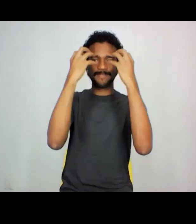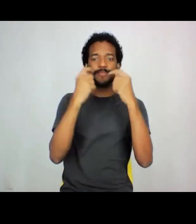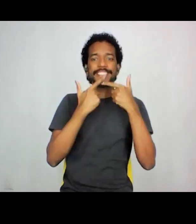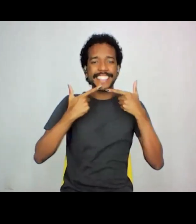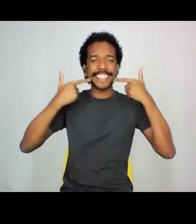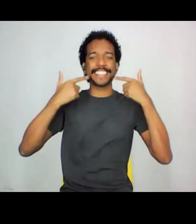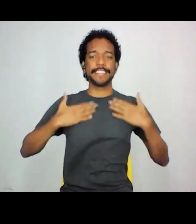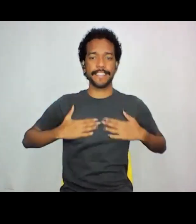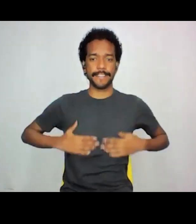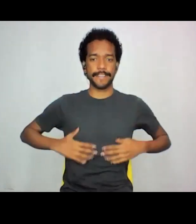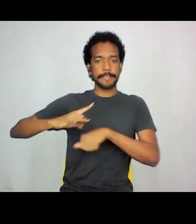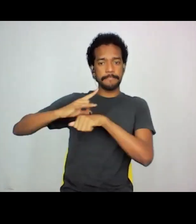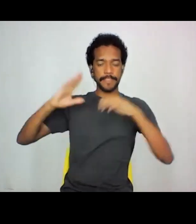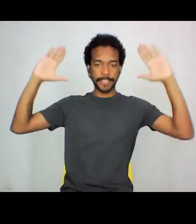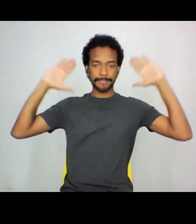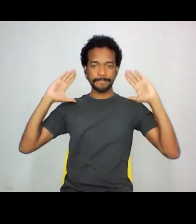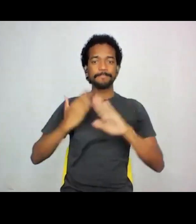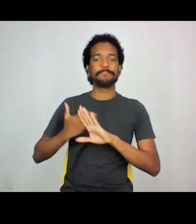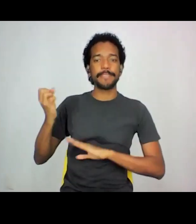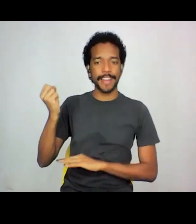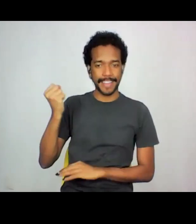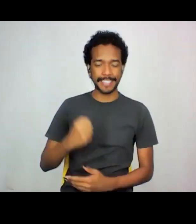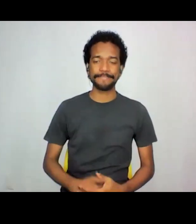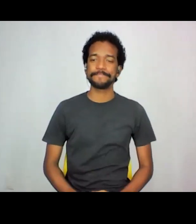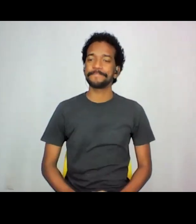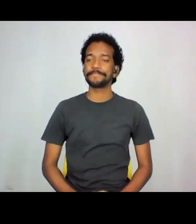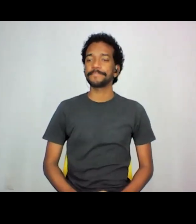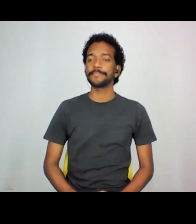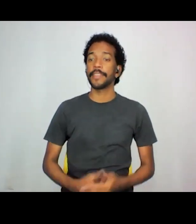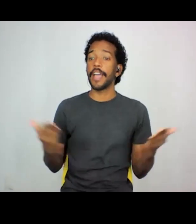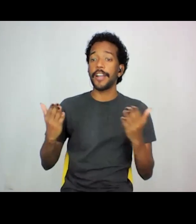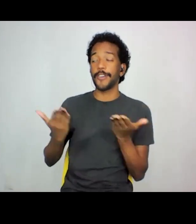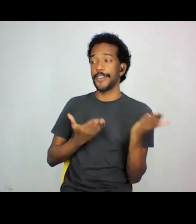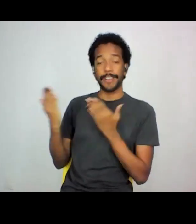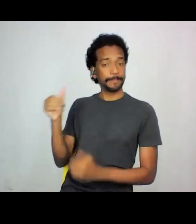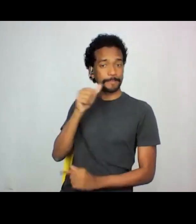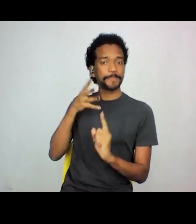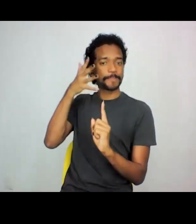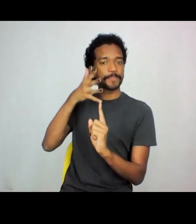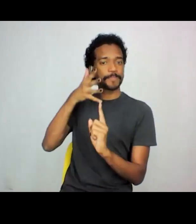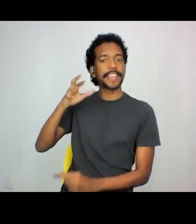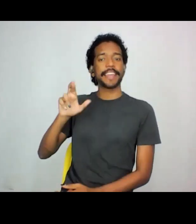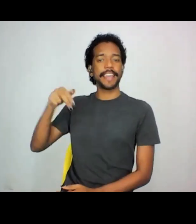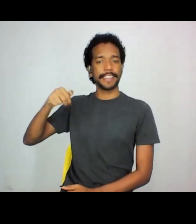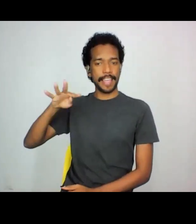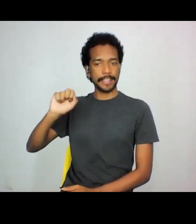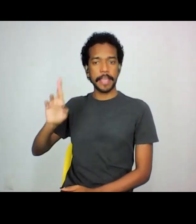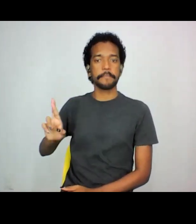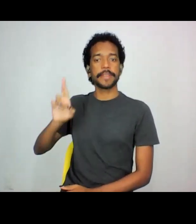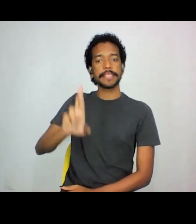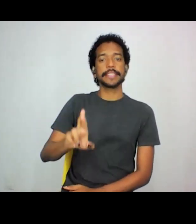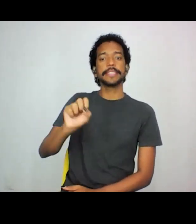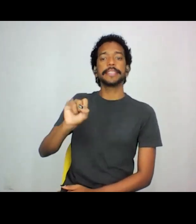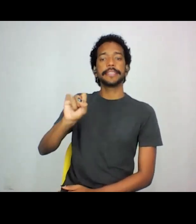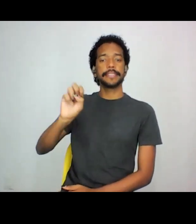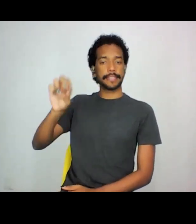Veste preto e está em uma parede branca. Agora eu vou passar a palavra para a Renata Cittadinho, representante do CISEM aqui, para fazer as